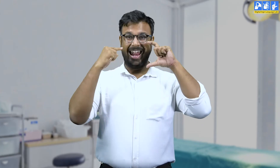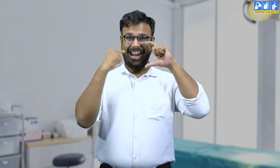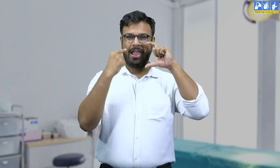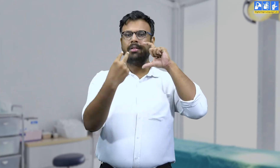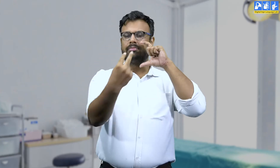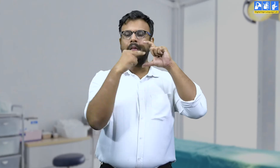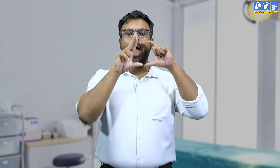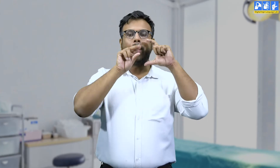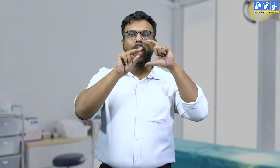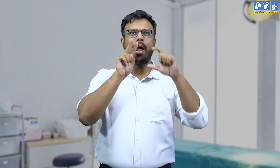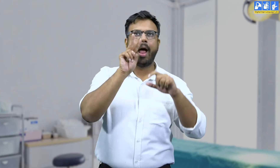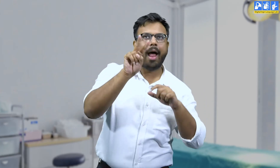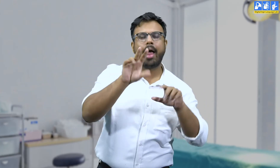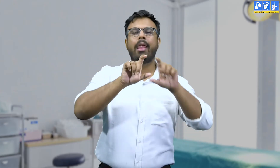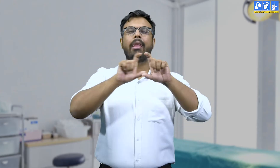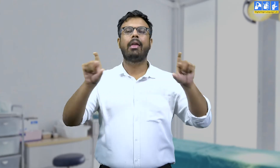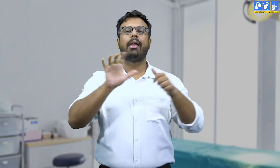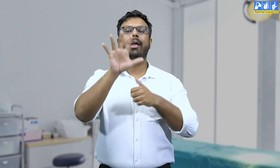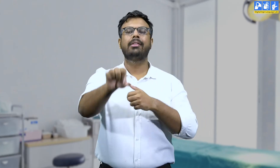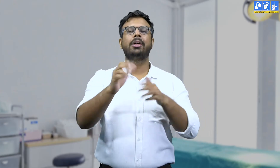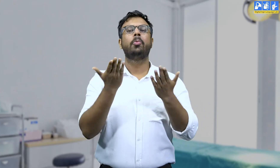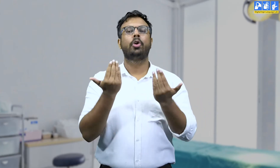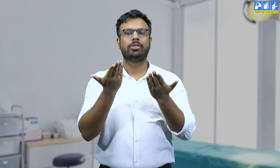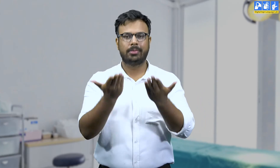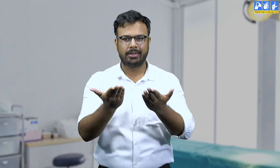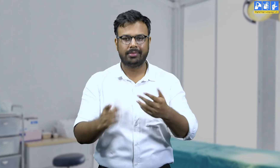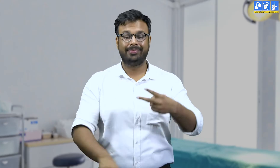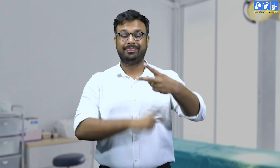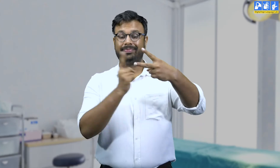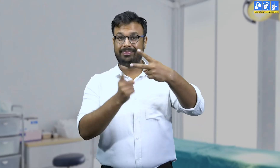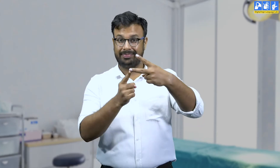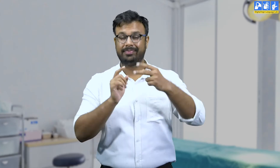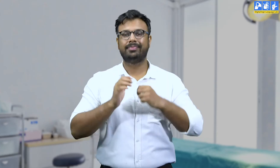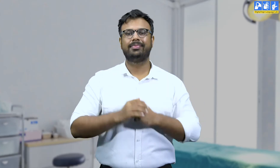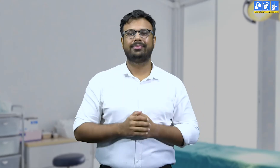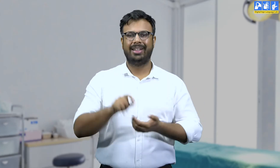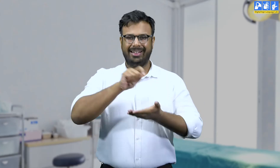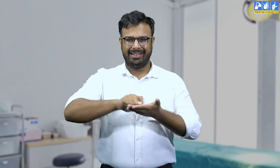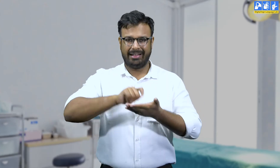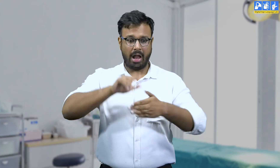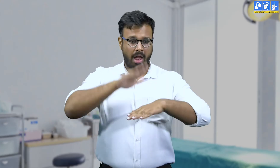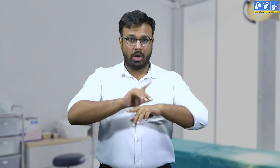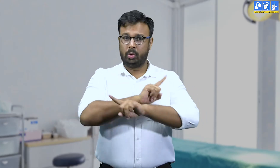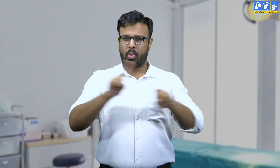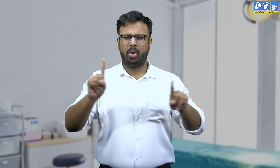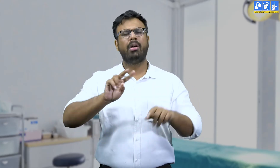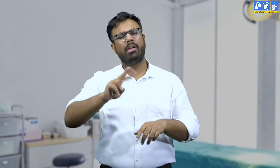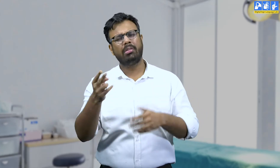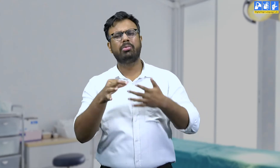पारदर्शी मास्क पहन कर वो अपनी बात असानी से लिप रीडिंग से बता सकते हैं दूसरा